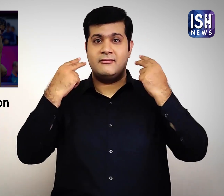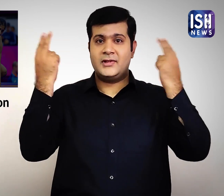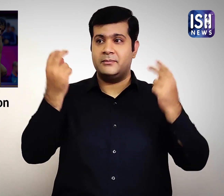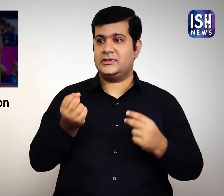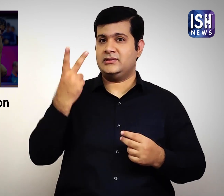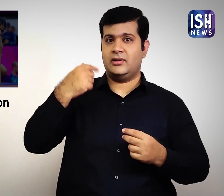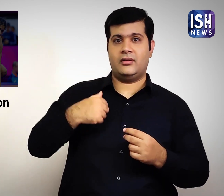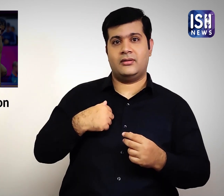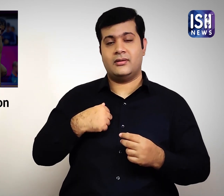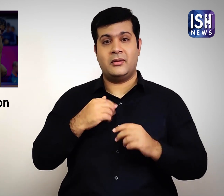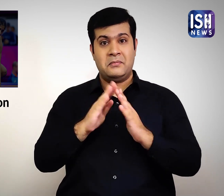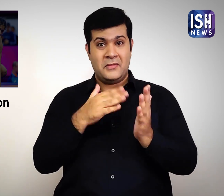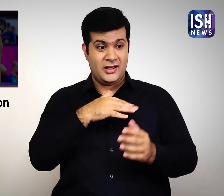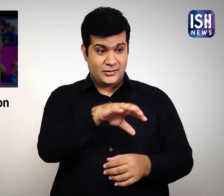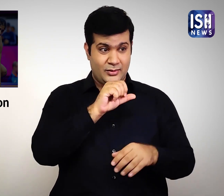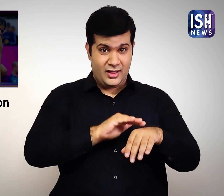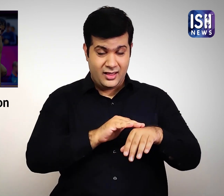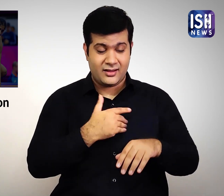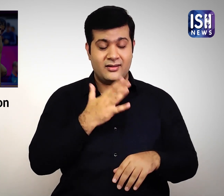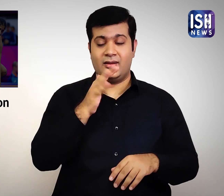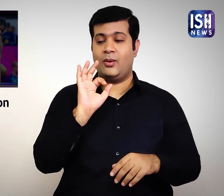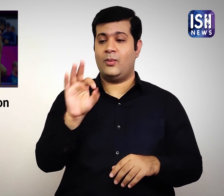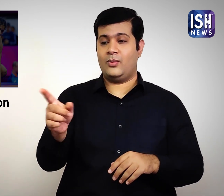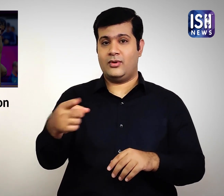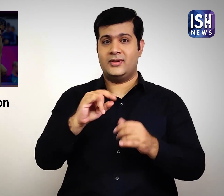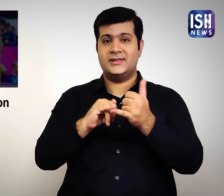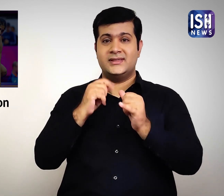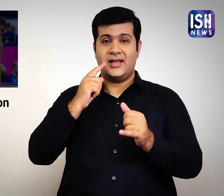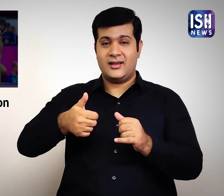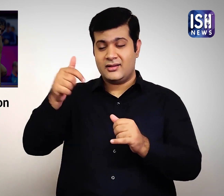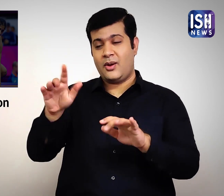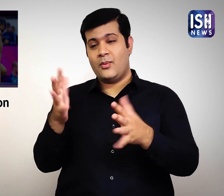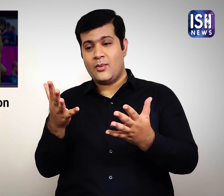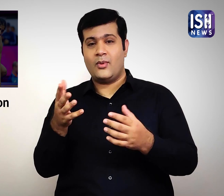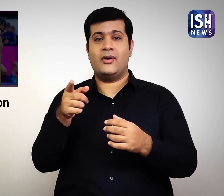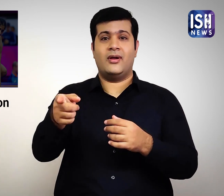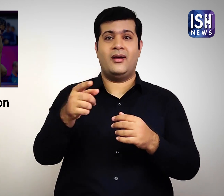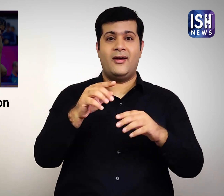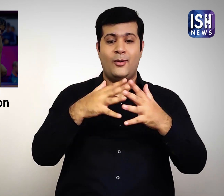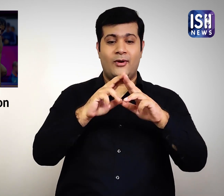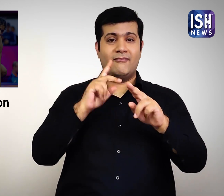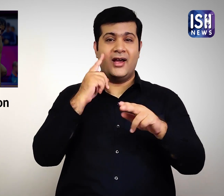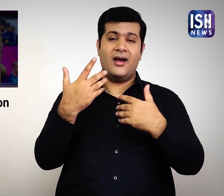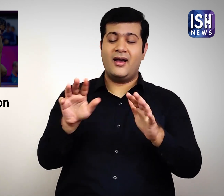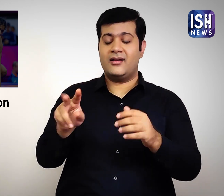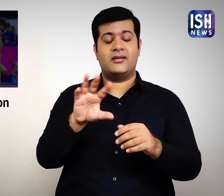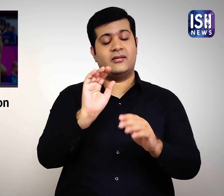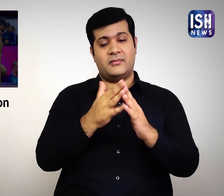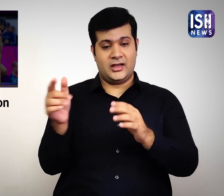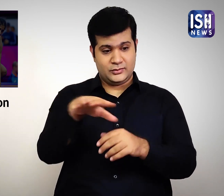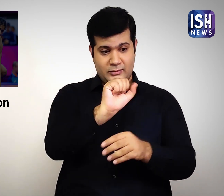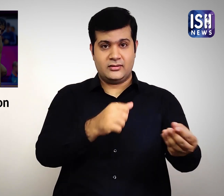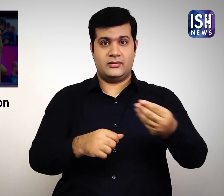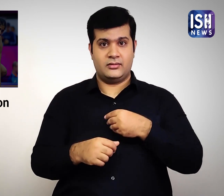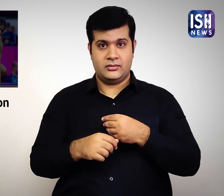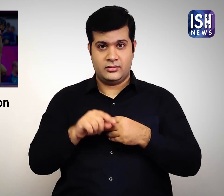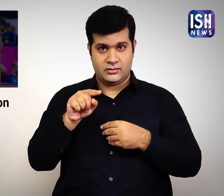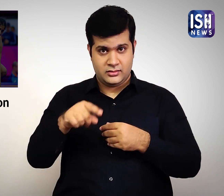तरह के स्टार बन गए है। और फेडरेशन या SAI के लोग पास्पोर्ट लेने के लिए उनके नौकर